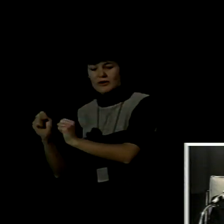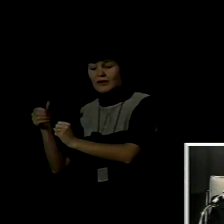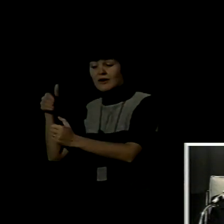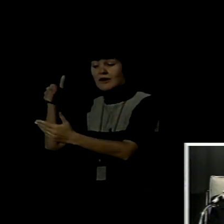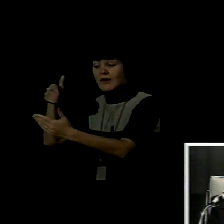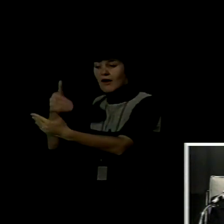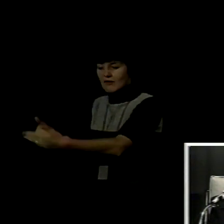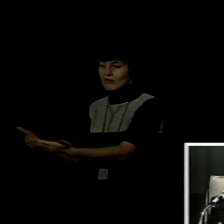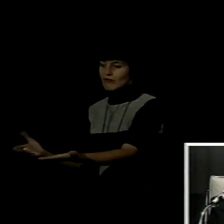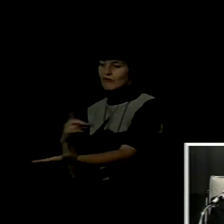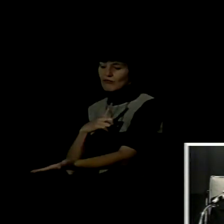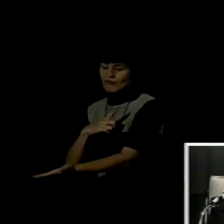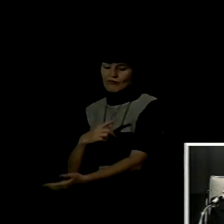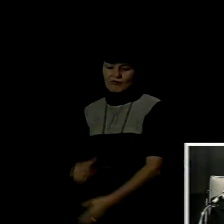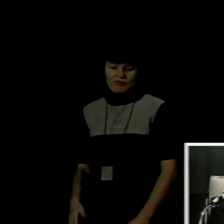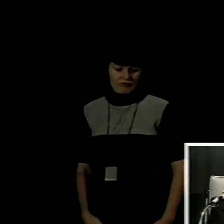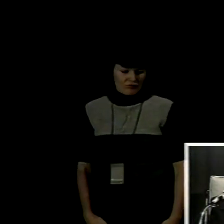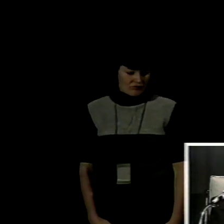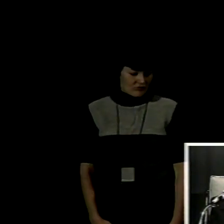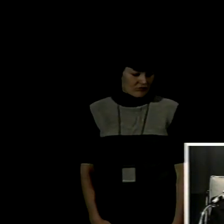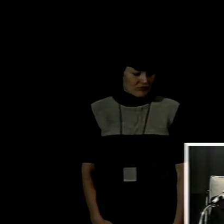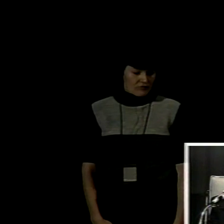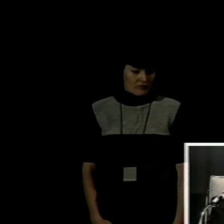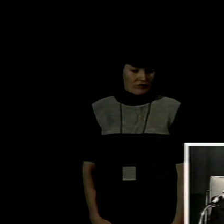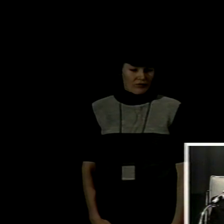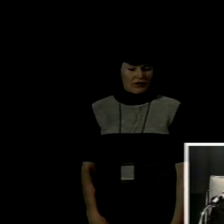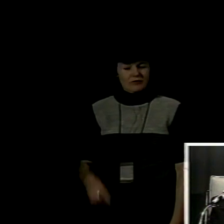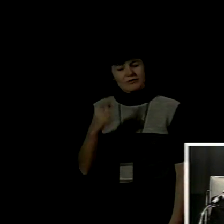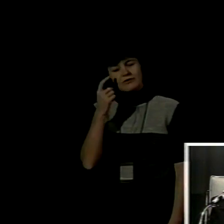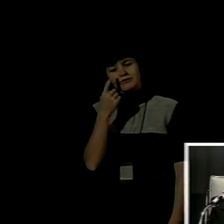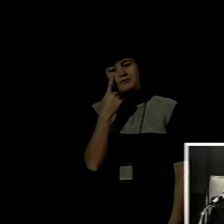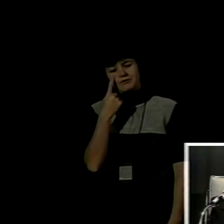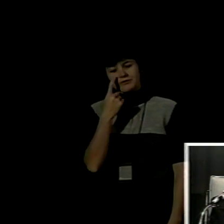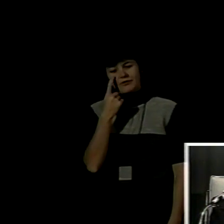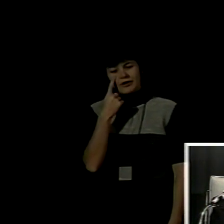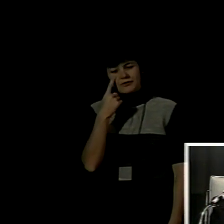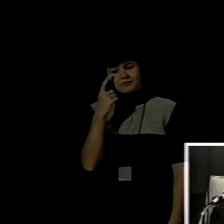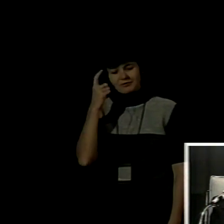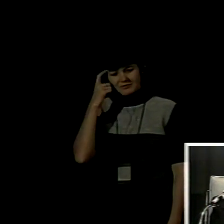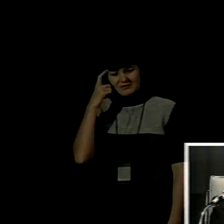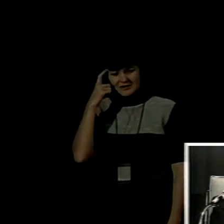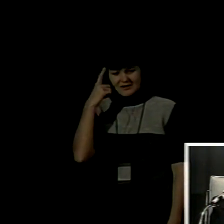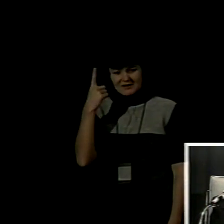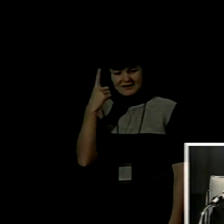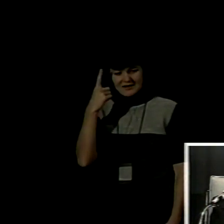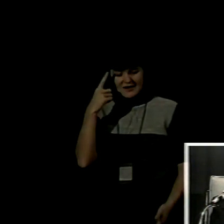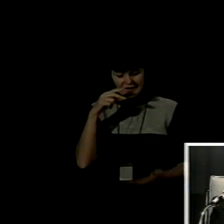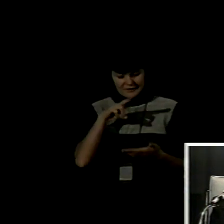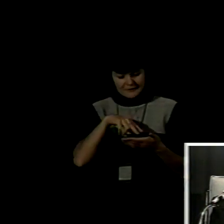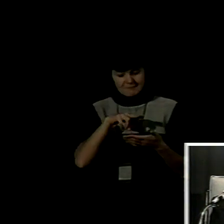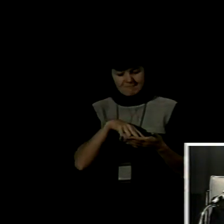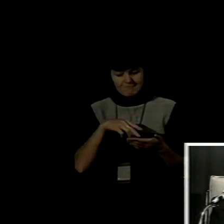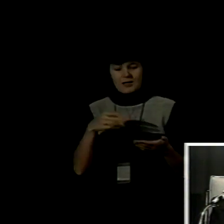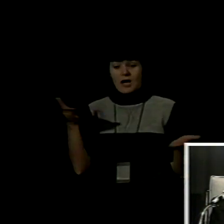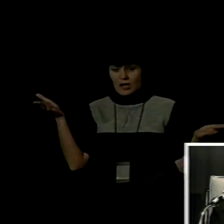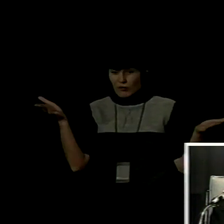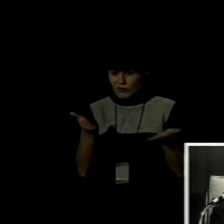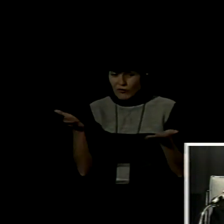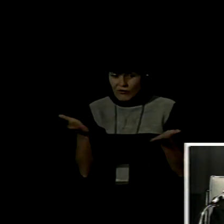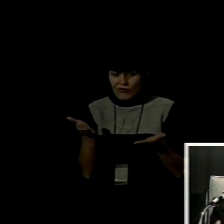De acuerdo a estos análisis entonces es que la situación actual y